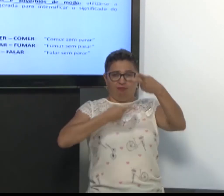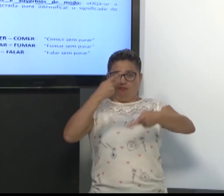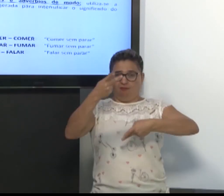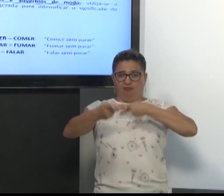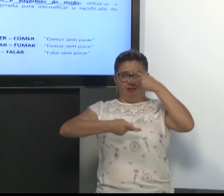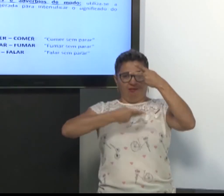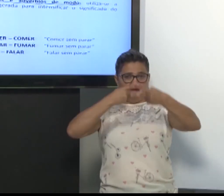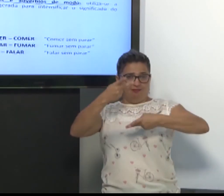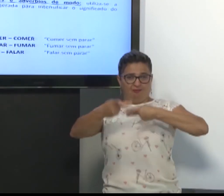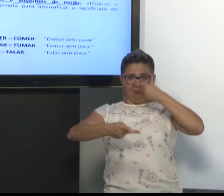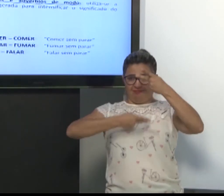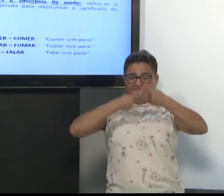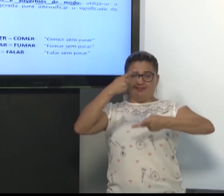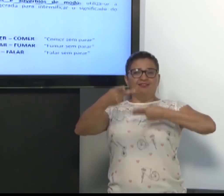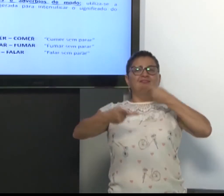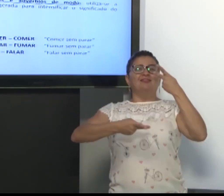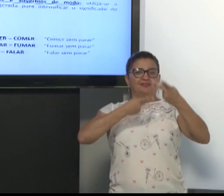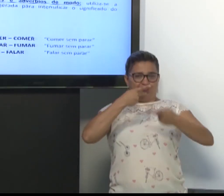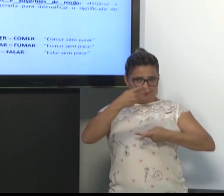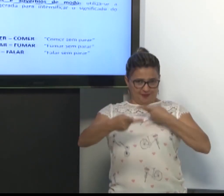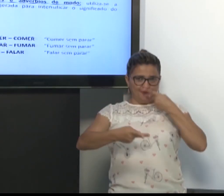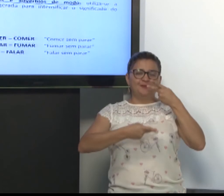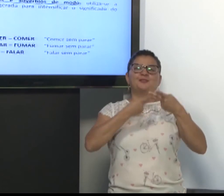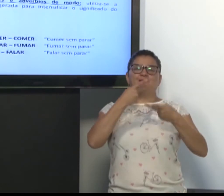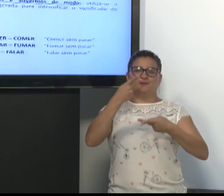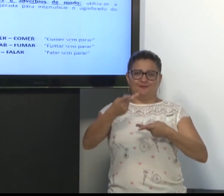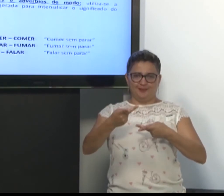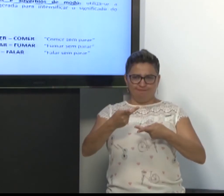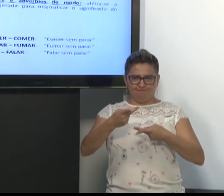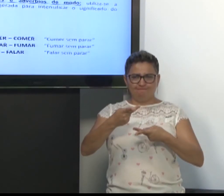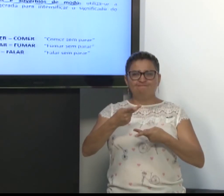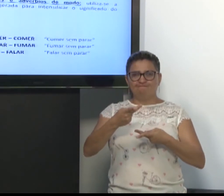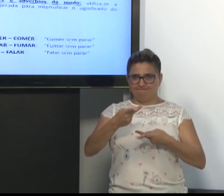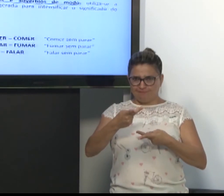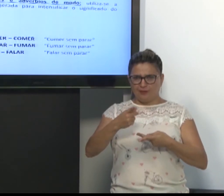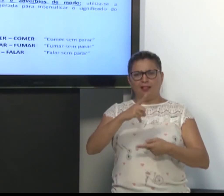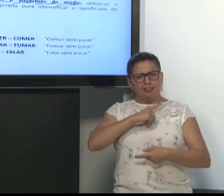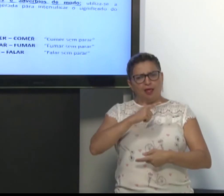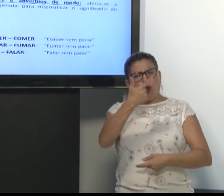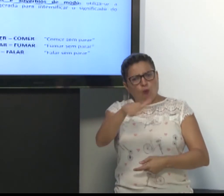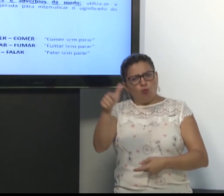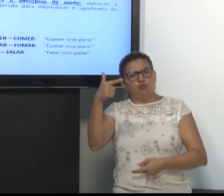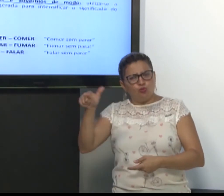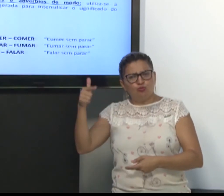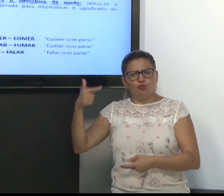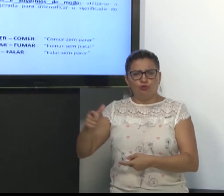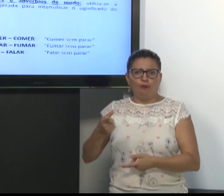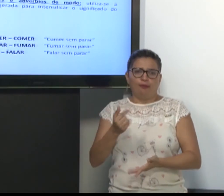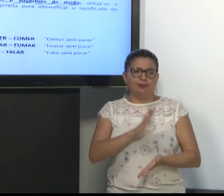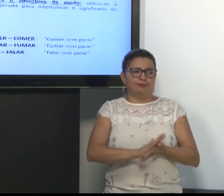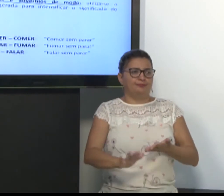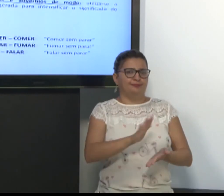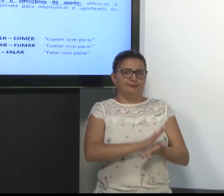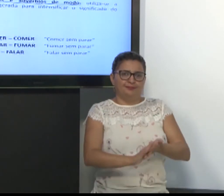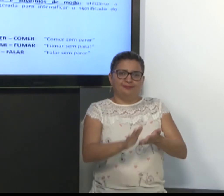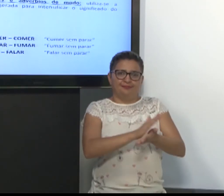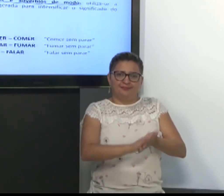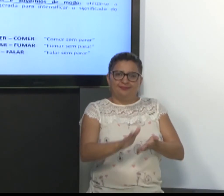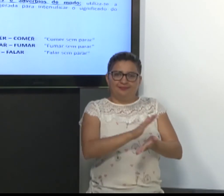Significa fumar sem parar. Falar sem parar. Então, tem outros. Gastar. Nossa, gastar, gastar, gastar,